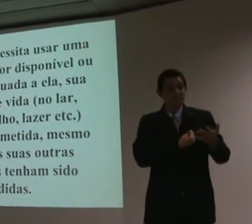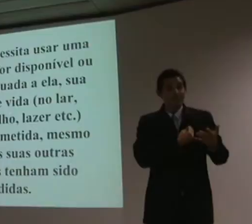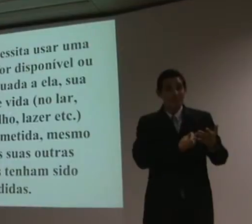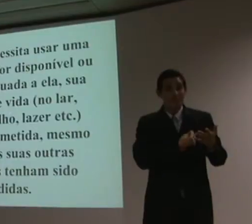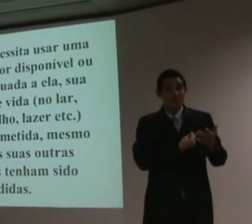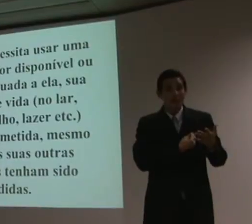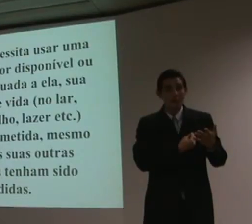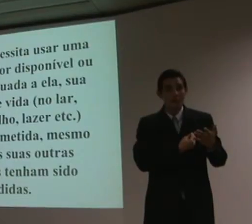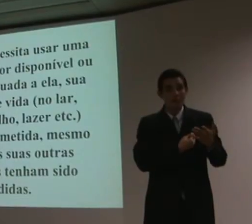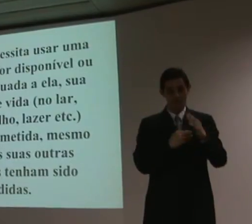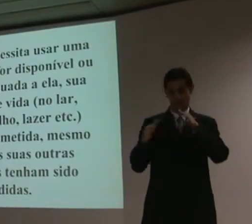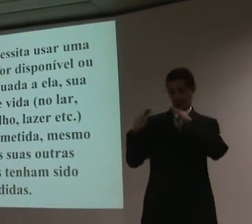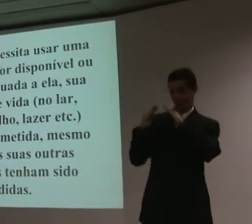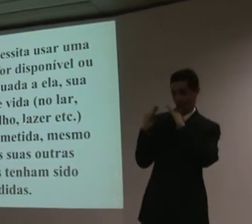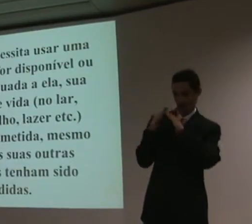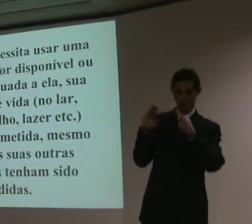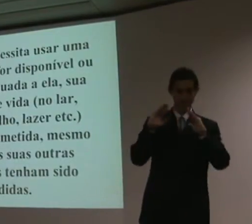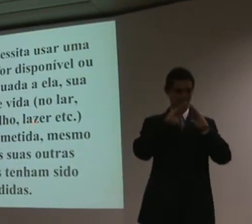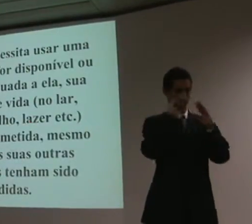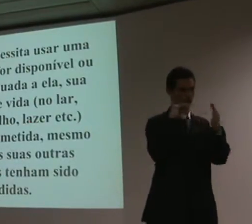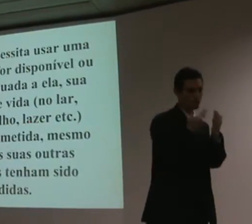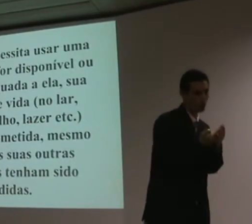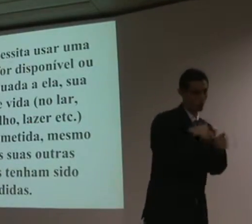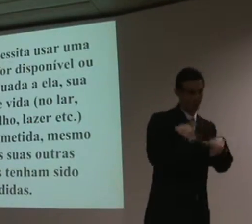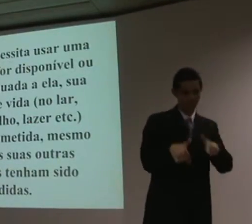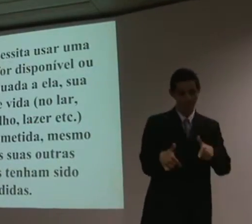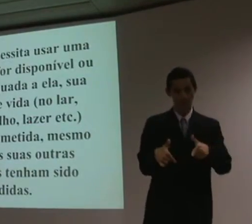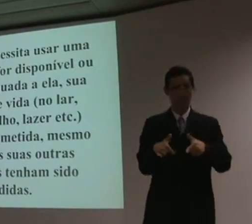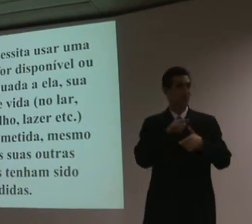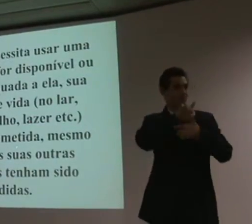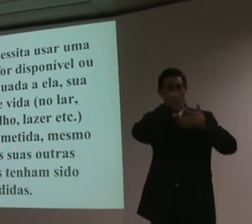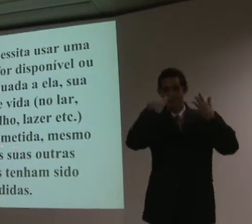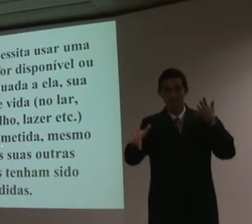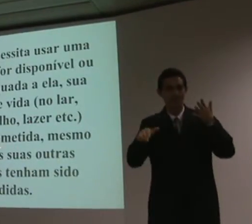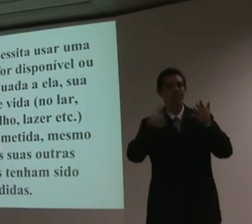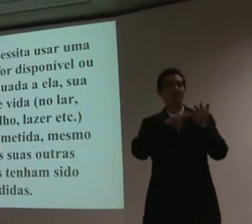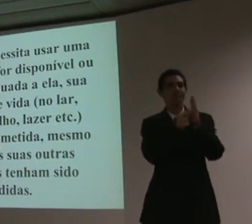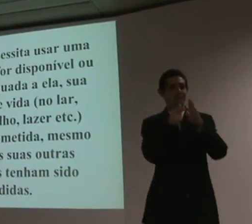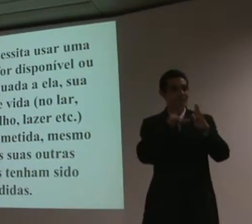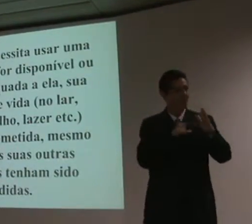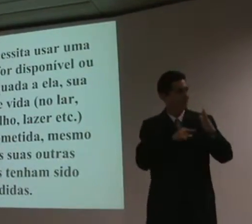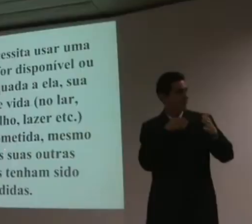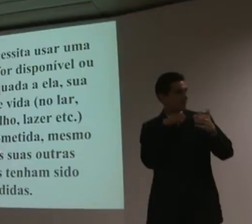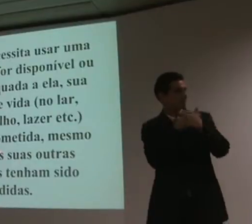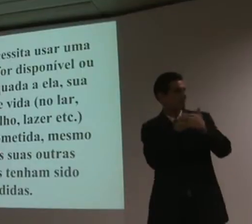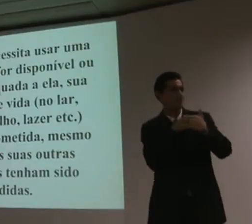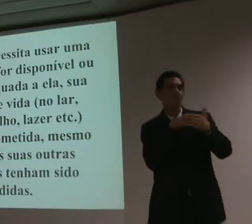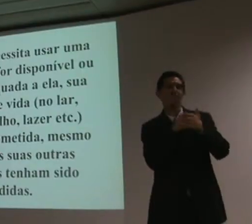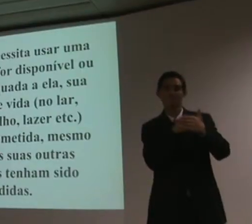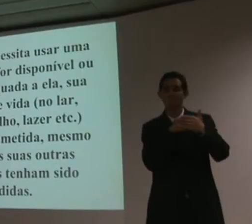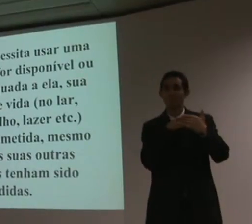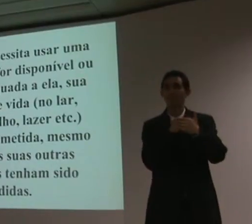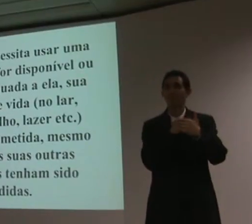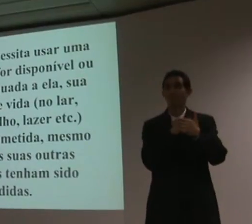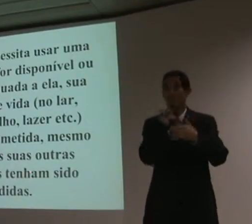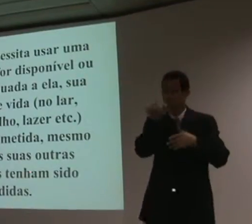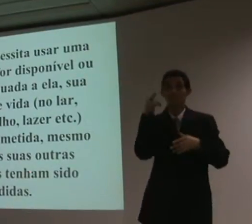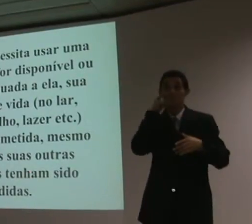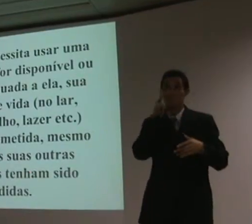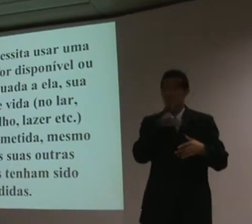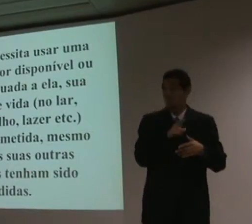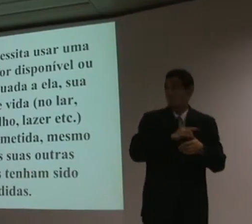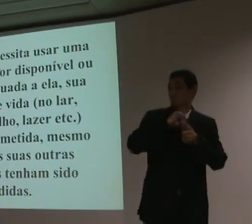deficiência, no lar, na escola, no trabalho, etc., estará comprometida. Mesmo que todas as suas